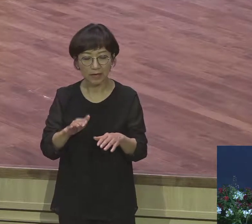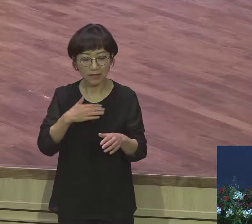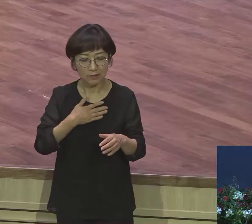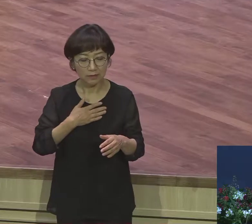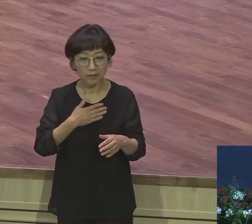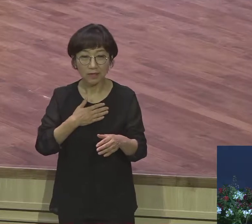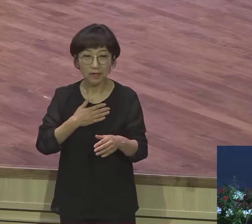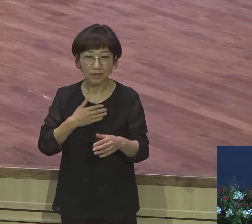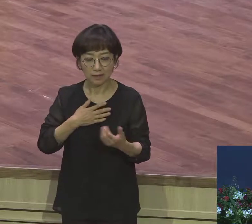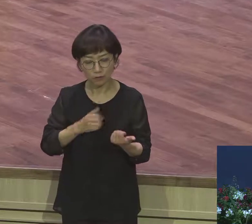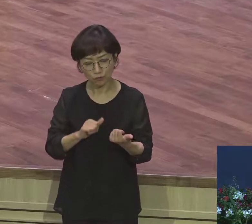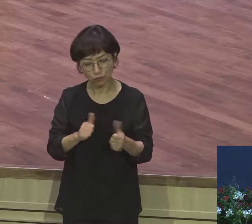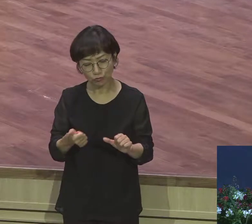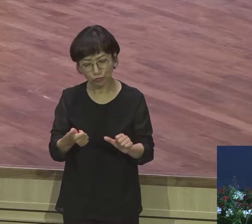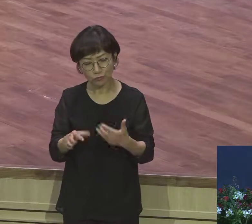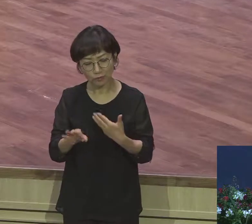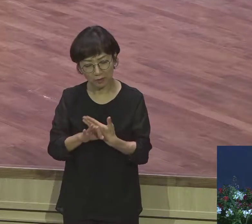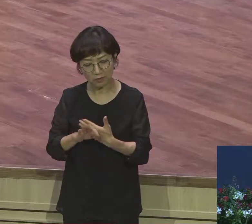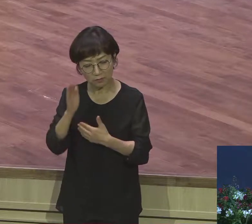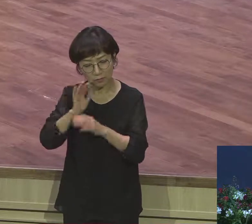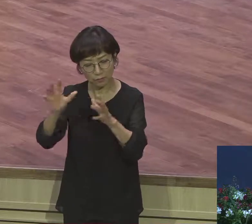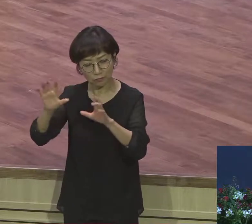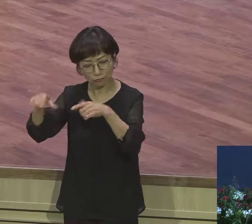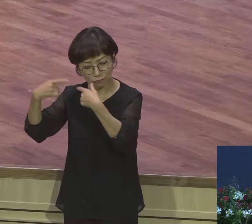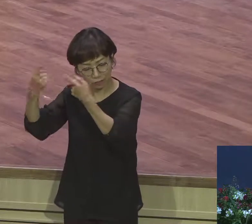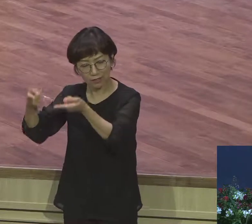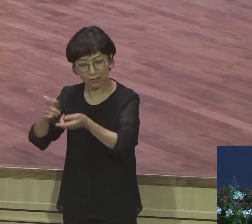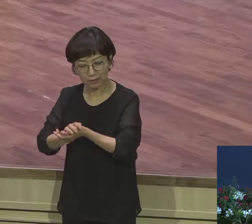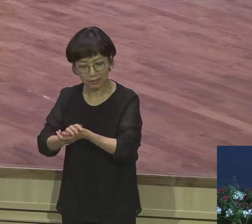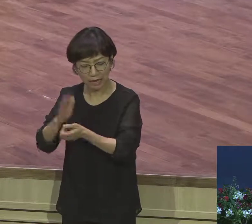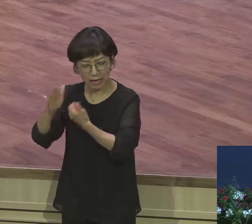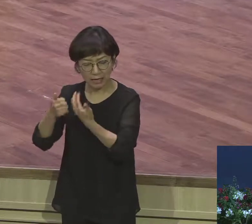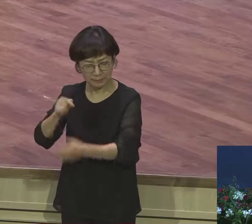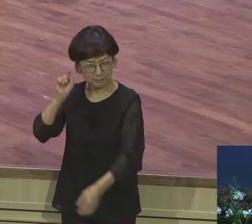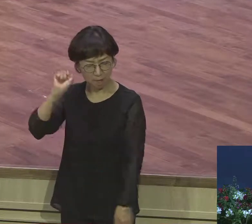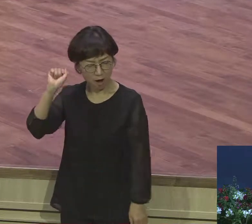참 멀어 보인다 이런 사람은 기도하지 않는 사람들